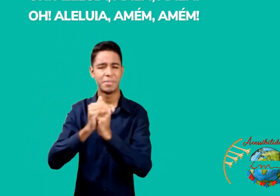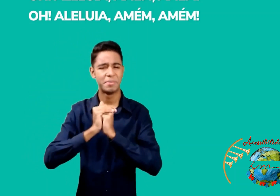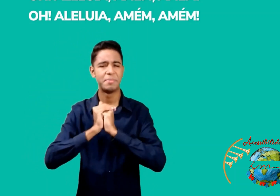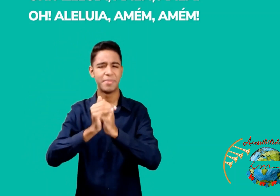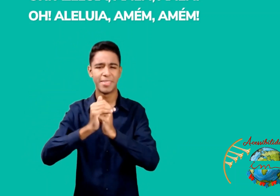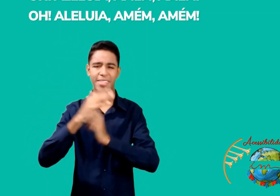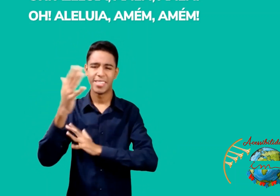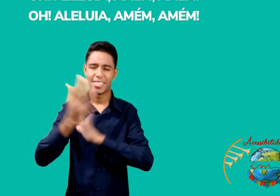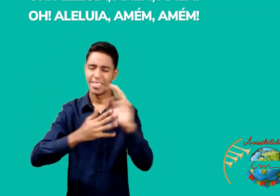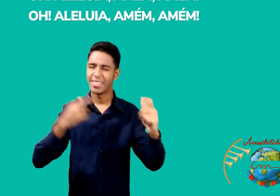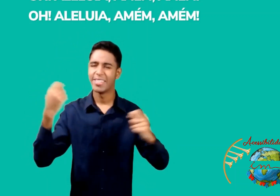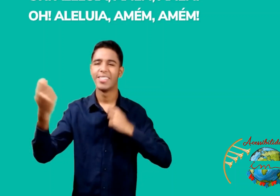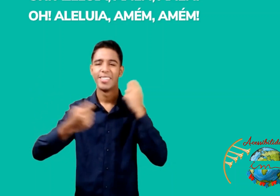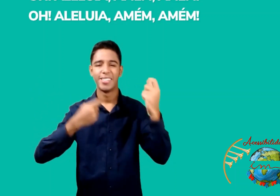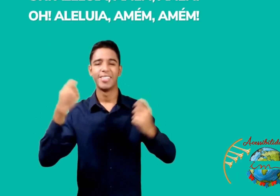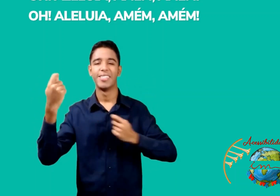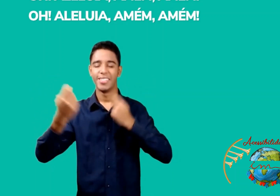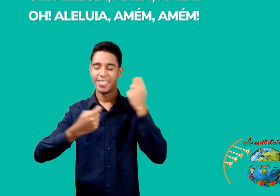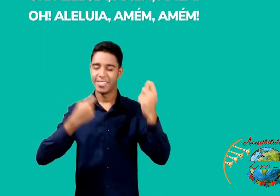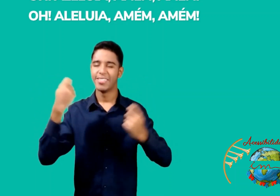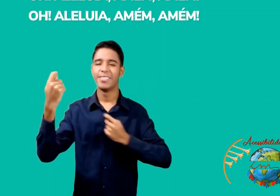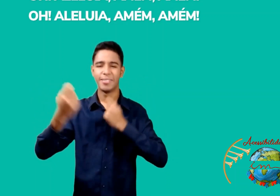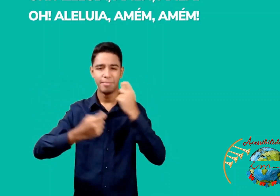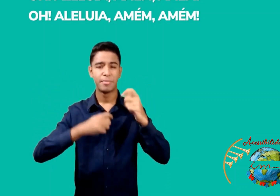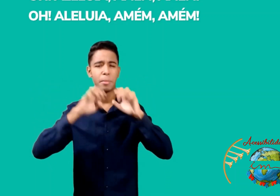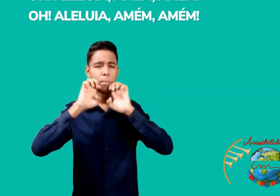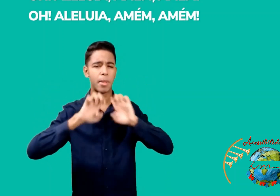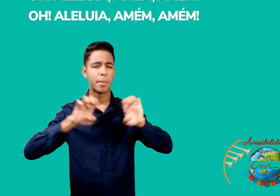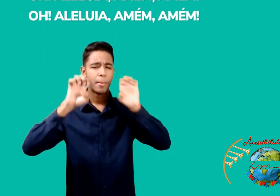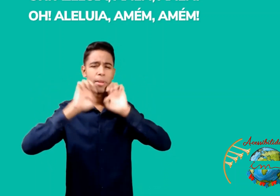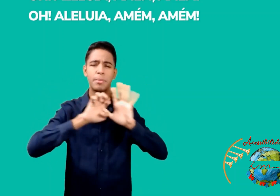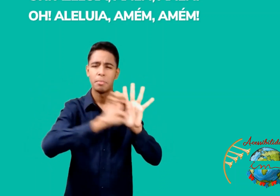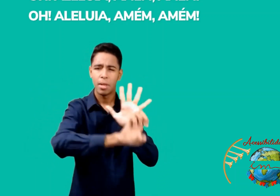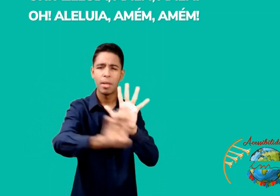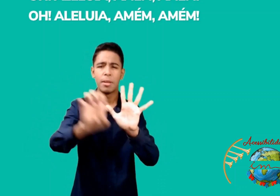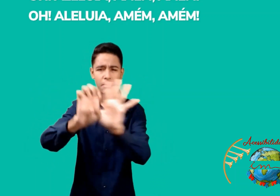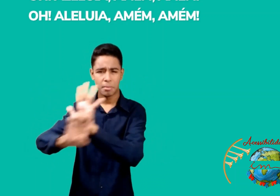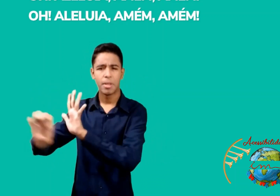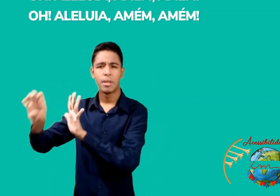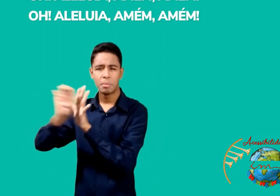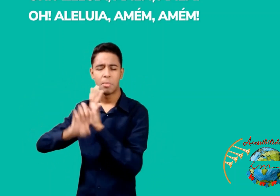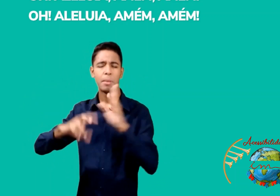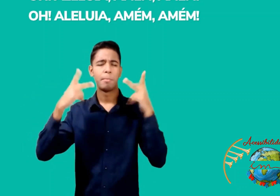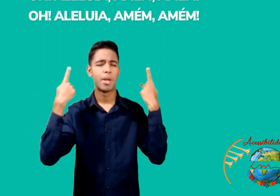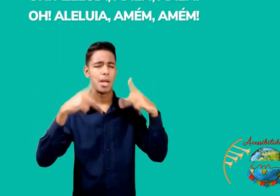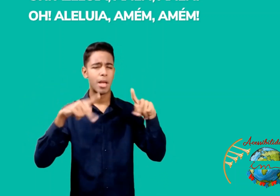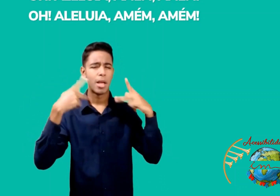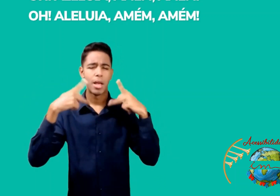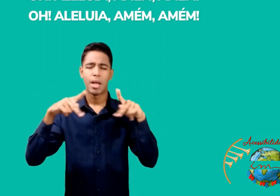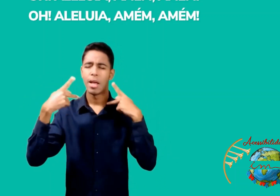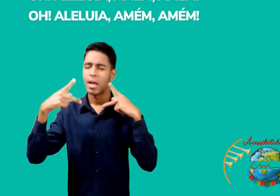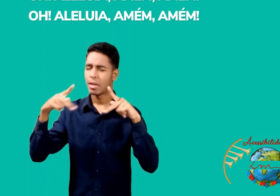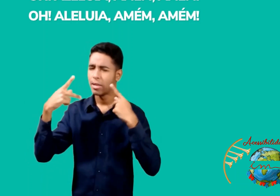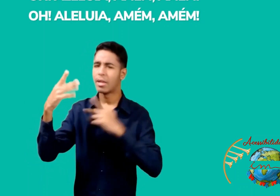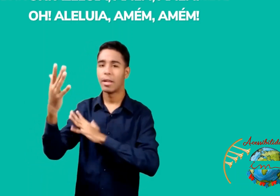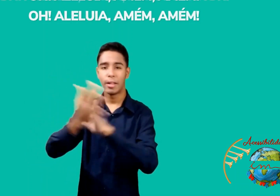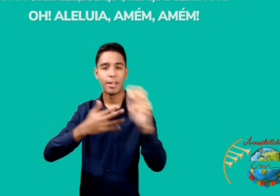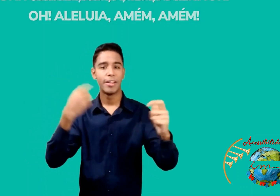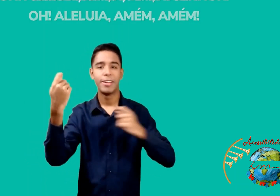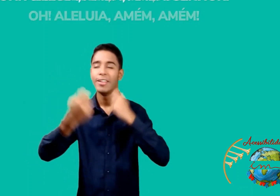aleluia, amém, amém